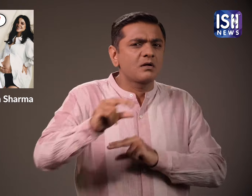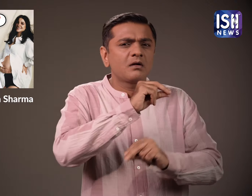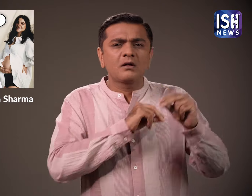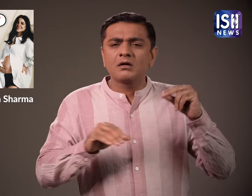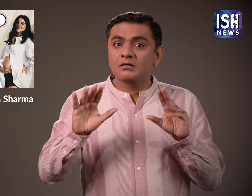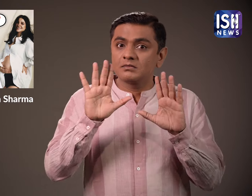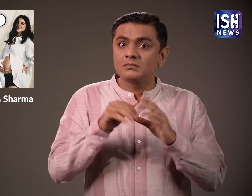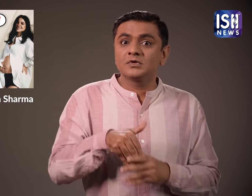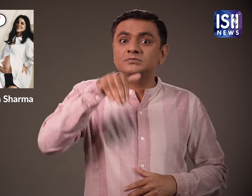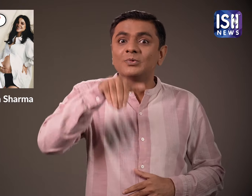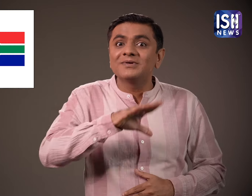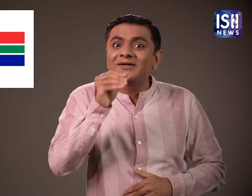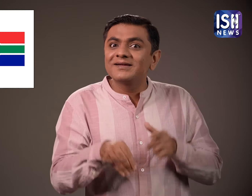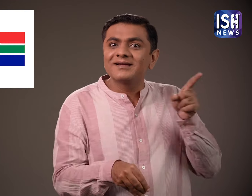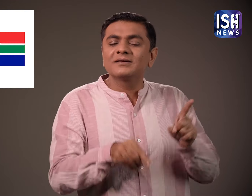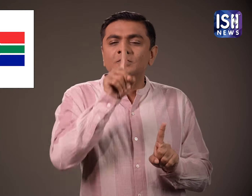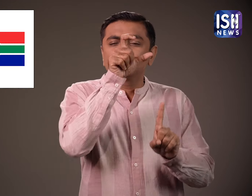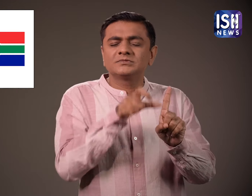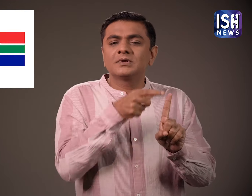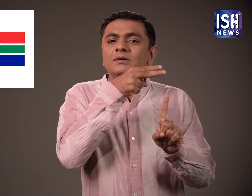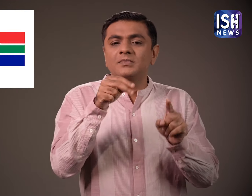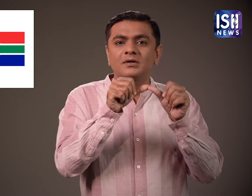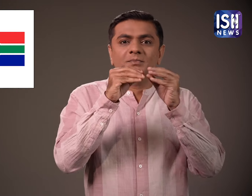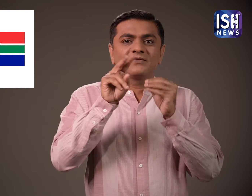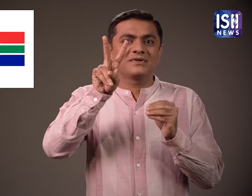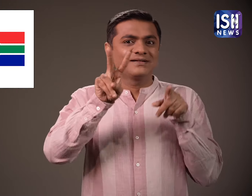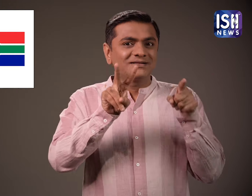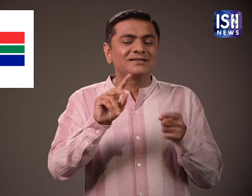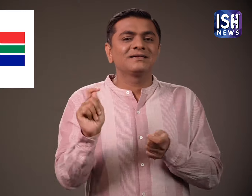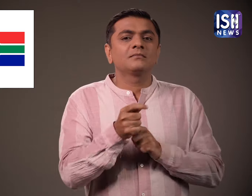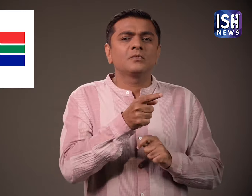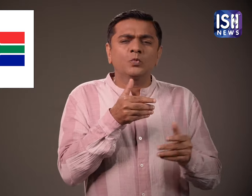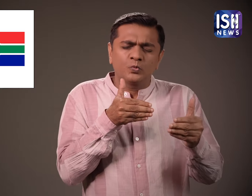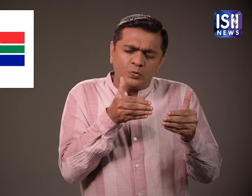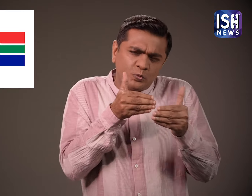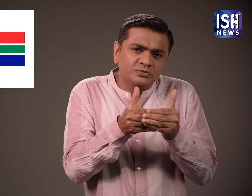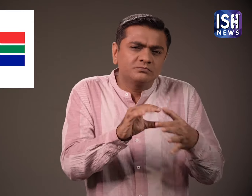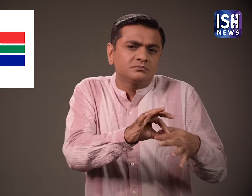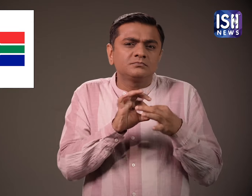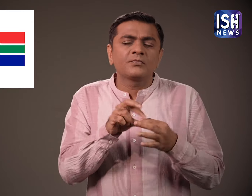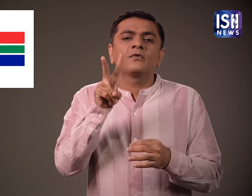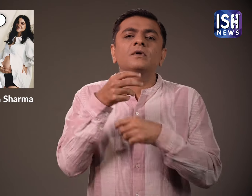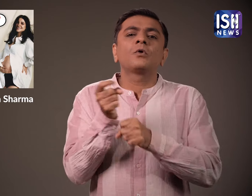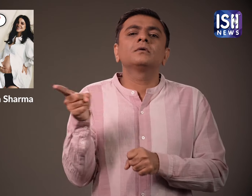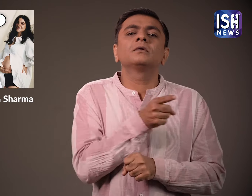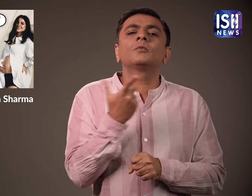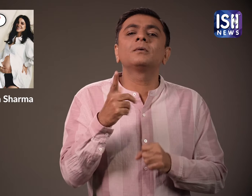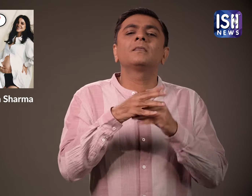में किसी भी खबर को छपाया दक्षिन अफरीकी क्रिकेटर और कोली के आरसीबी टीम के साथी और बहुत ही करीबी